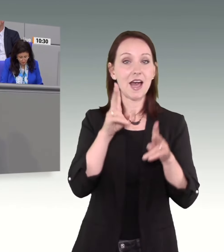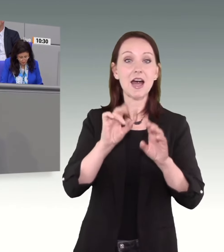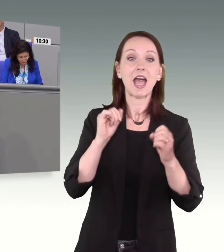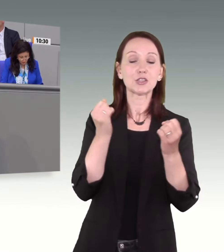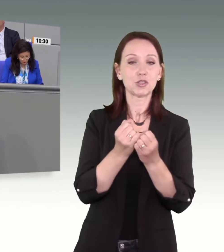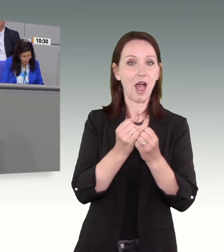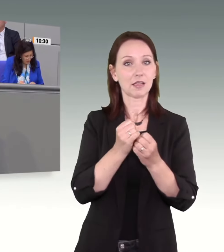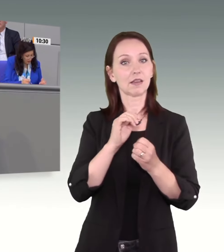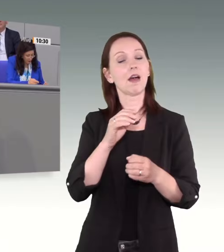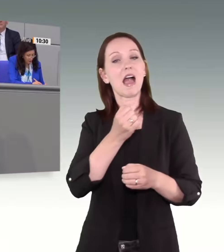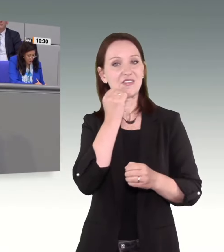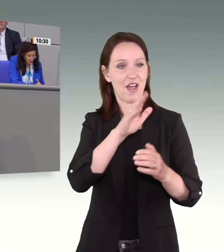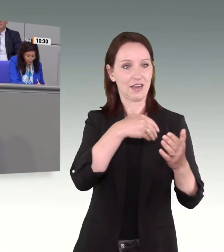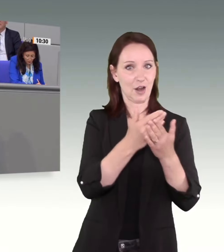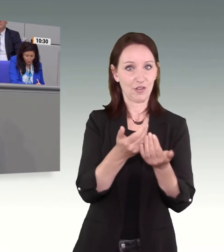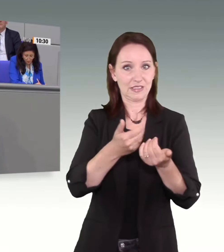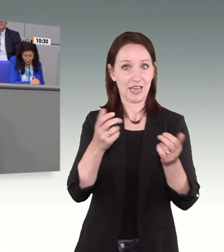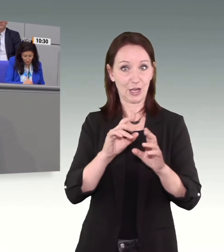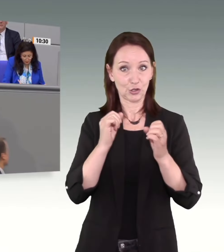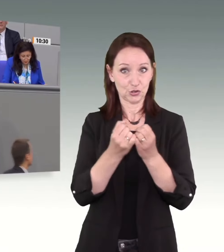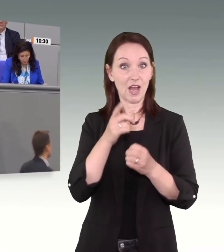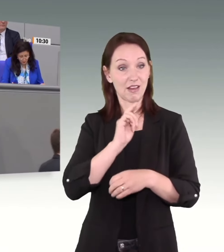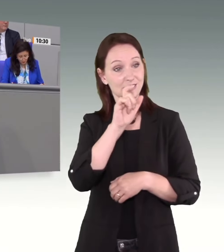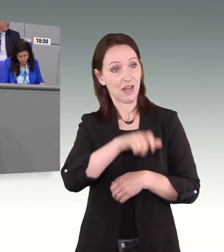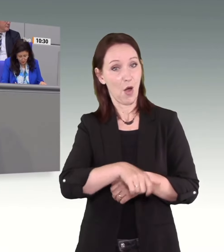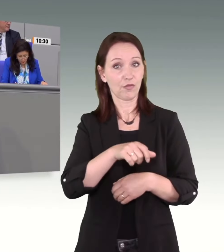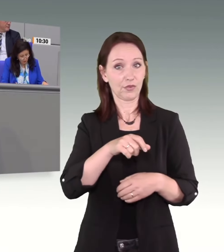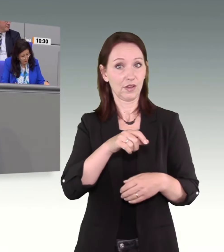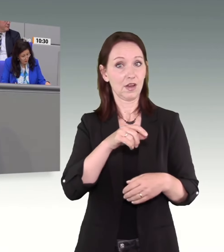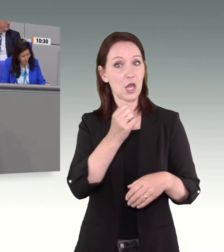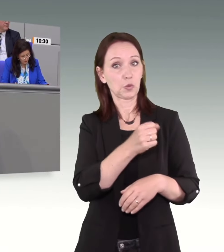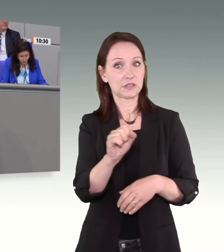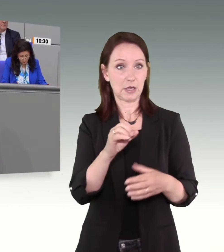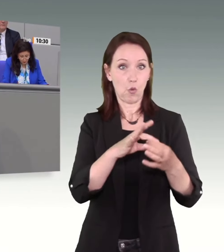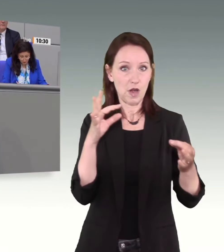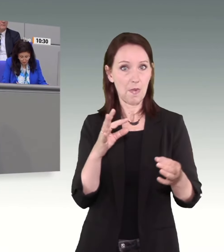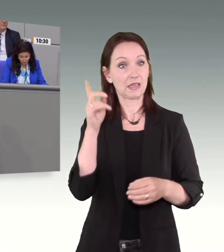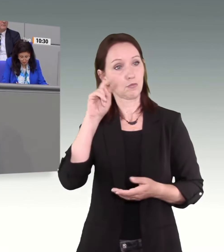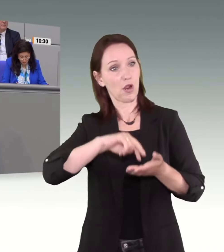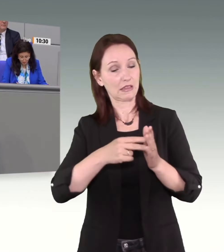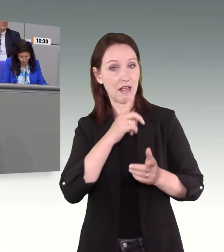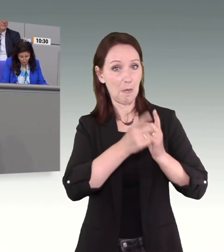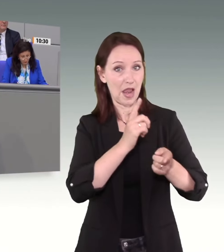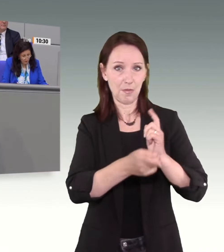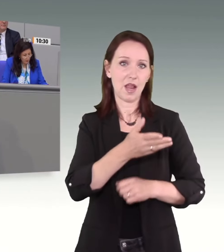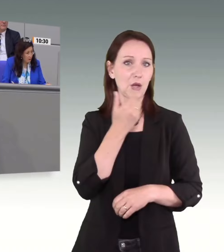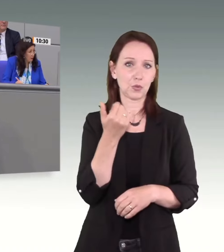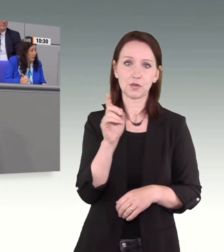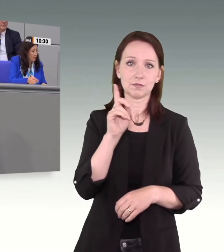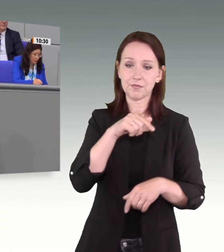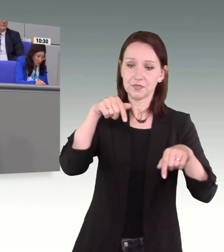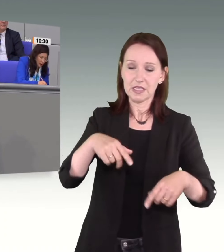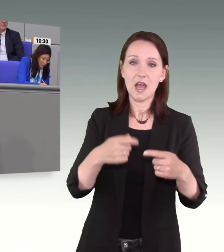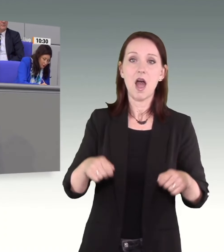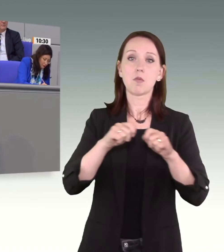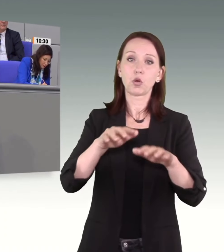unabhängige Justiz, sondern indem wir hier im Bundestag den gesetzlichen Rahmen für die Justiz nach demokratischen Regeln setzen.